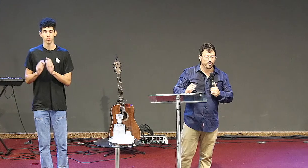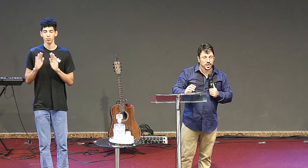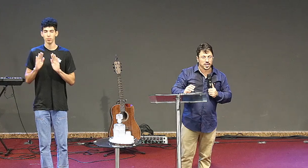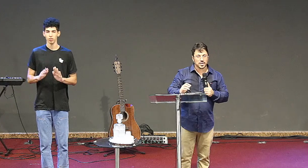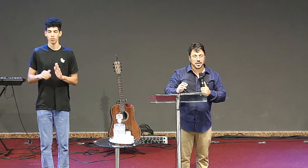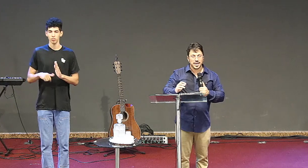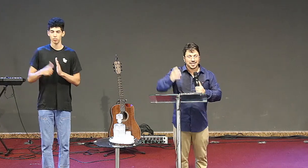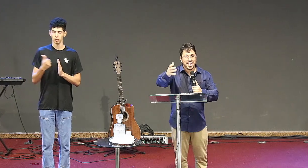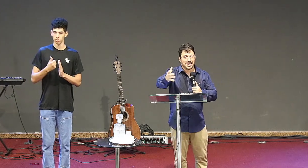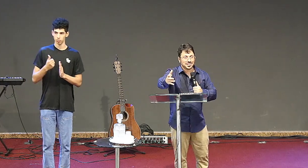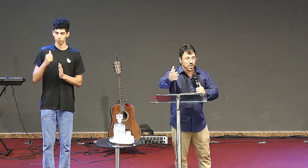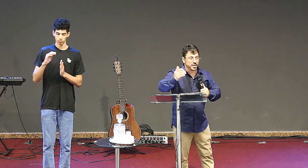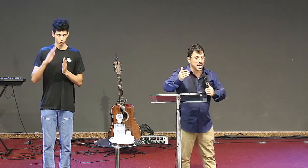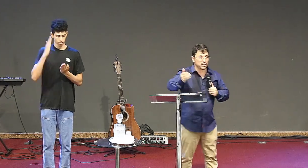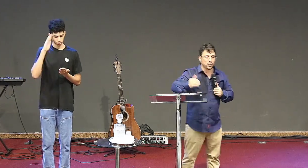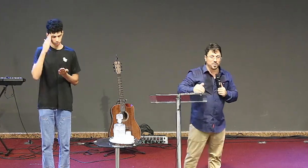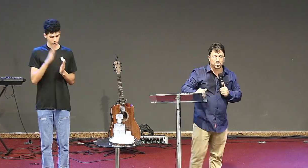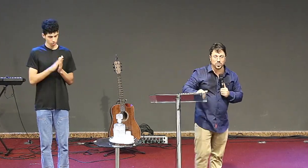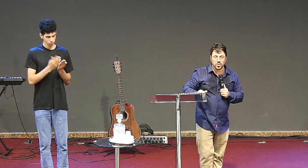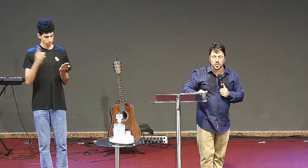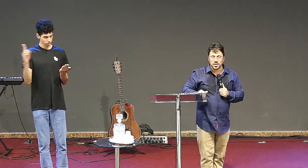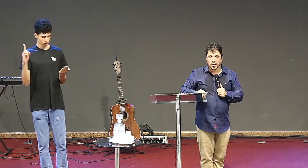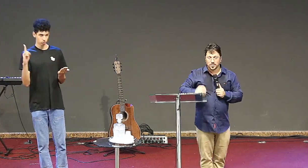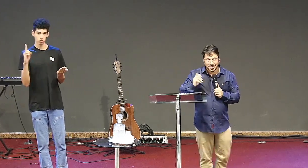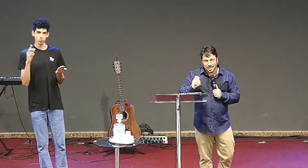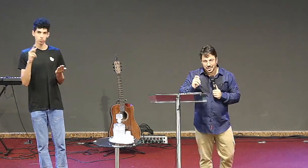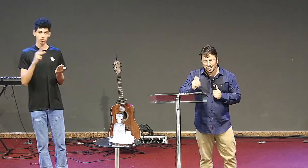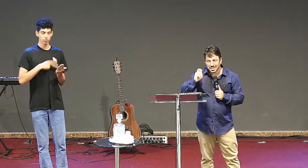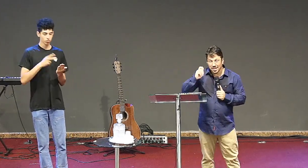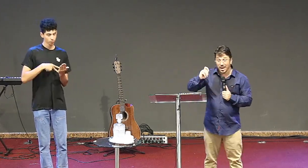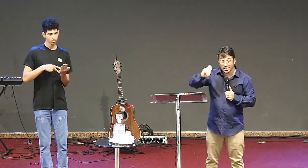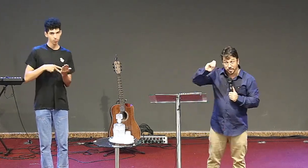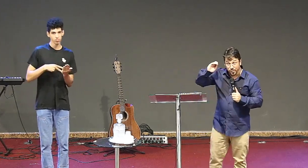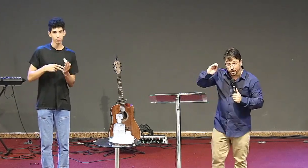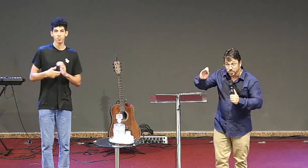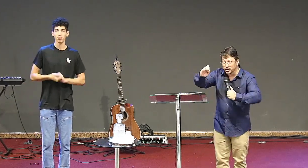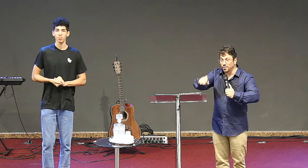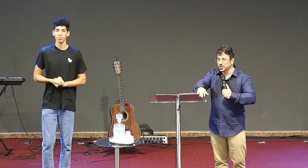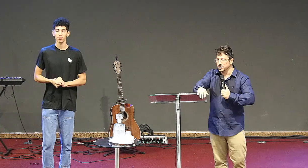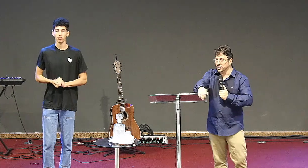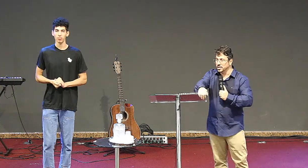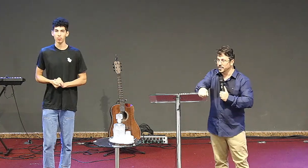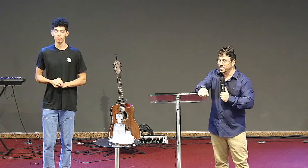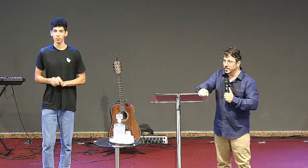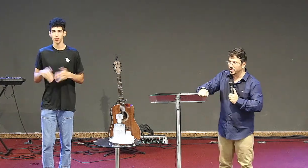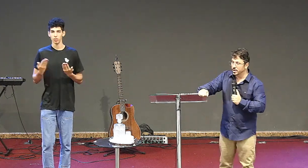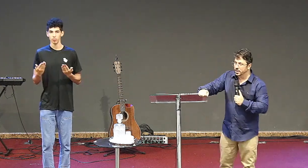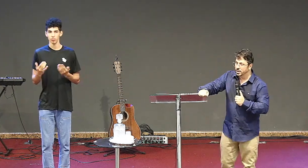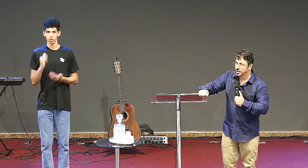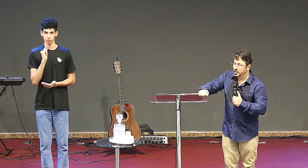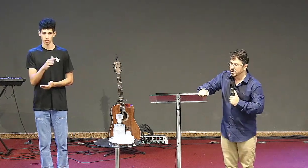significa essa relação igreja com o pastor presta atenção nessa frase profunda que eu vou te dizer